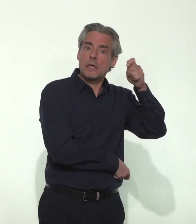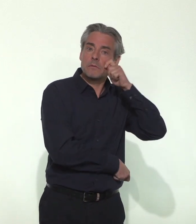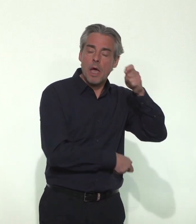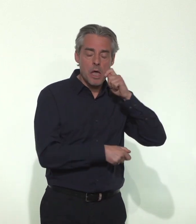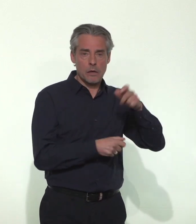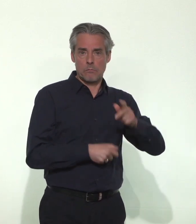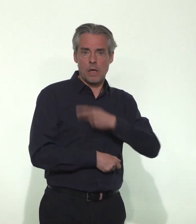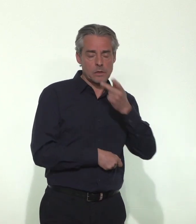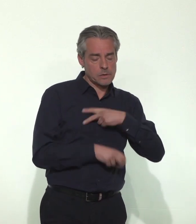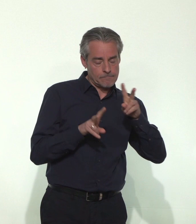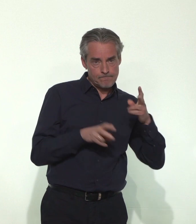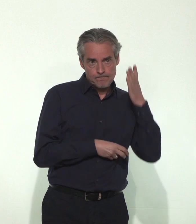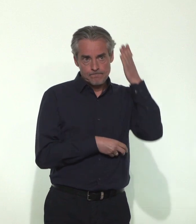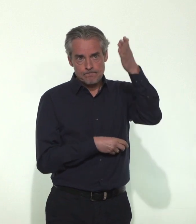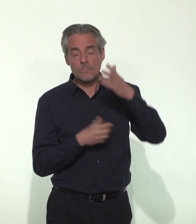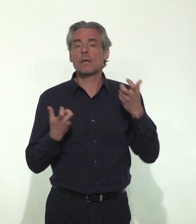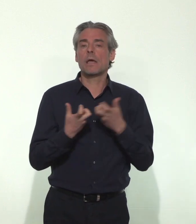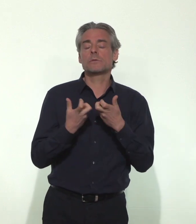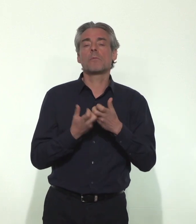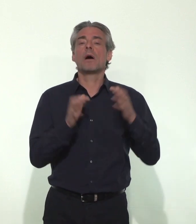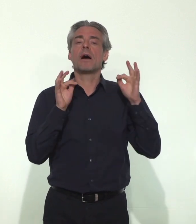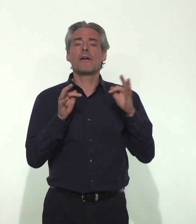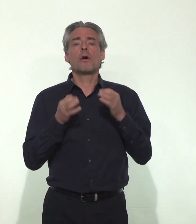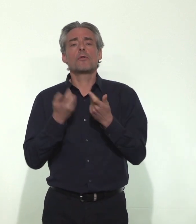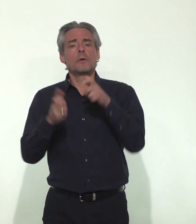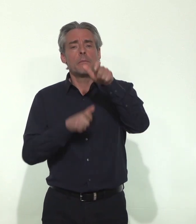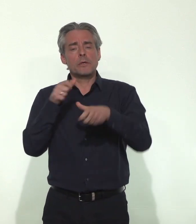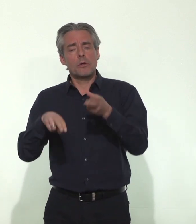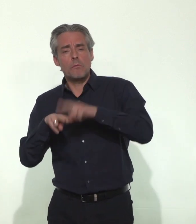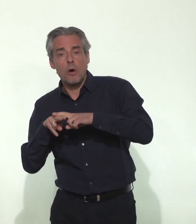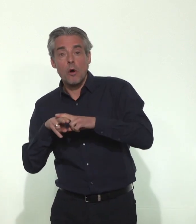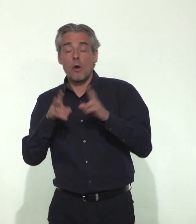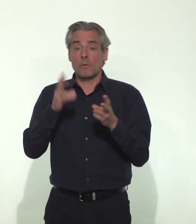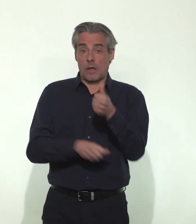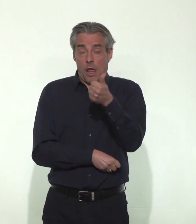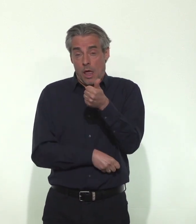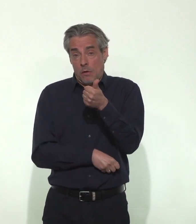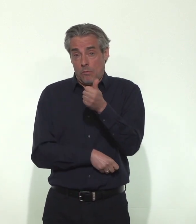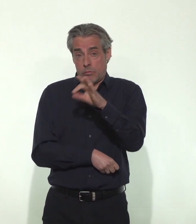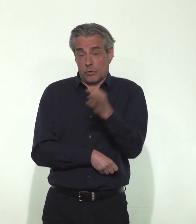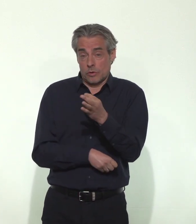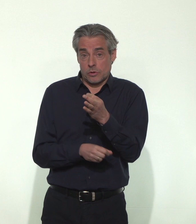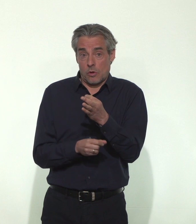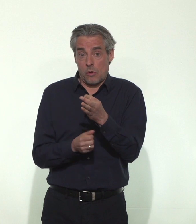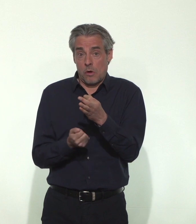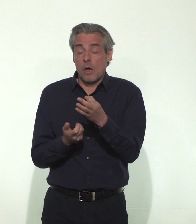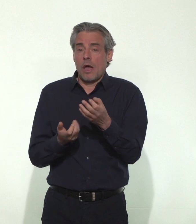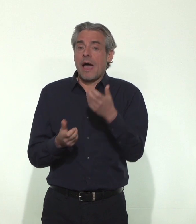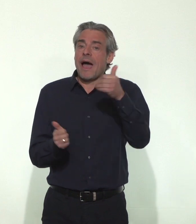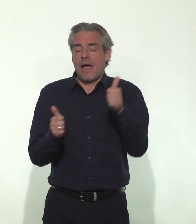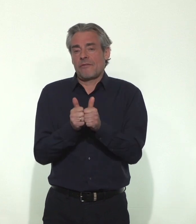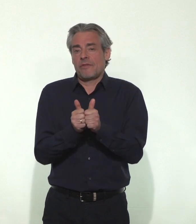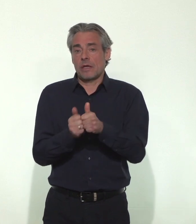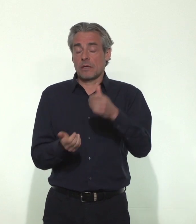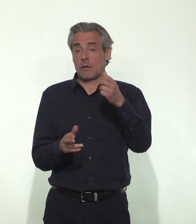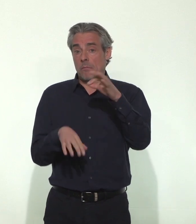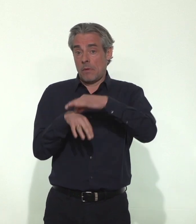extrapolations. Je vous donne quelques exemples. Par rapport au nombre de décès, peut-être 1% de décès parmi les formes symptomatiques,